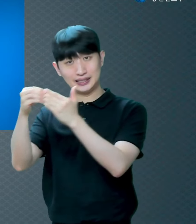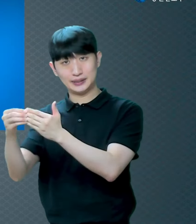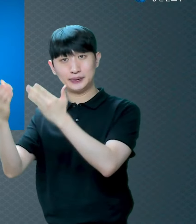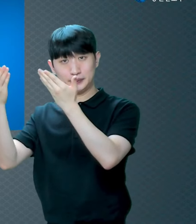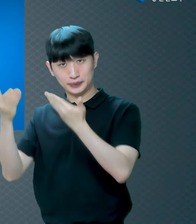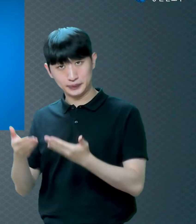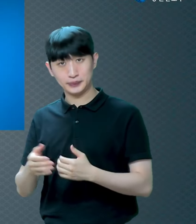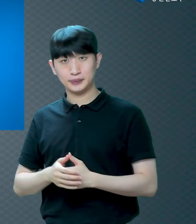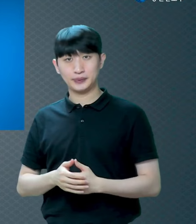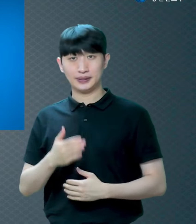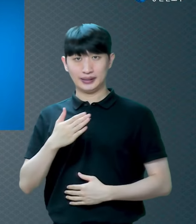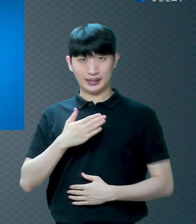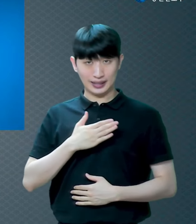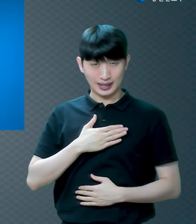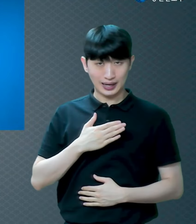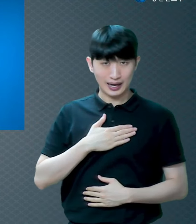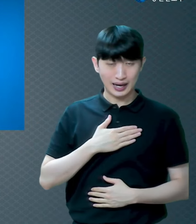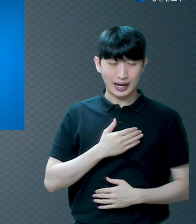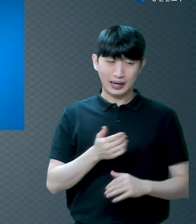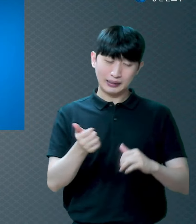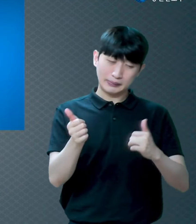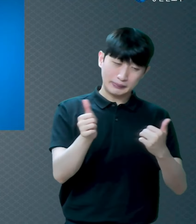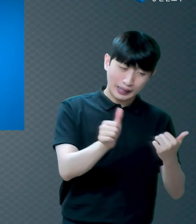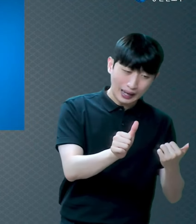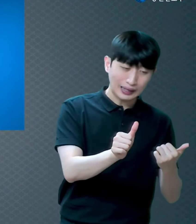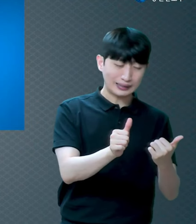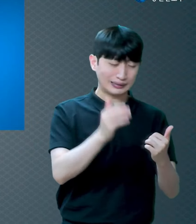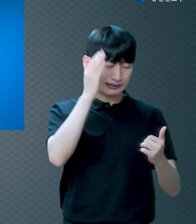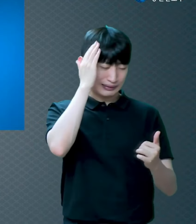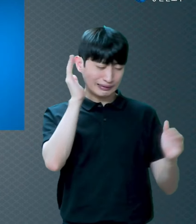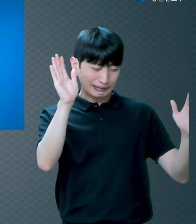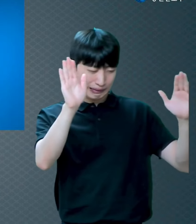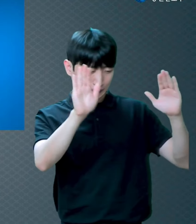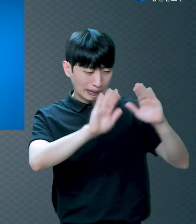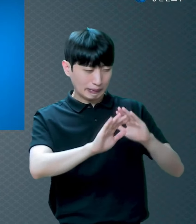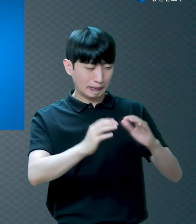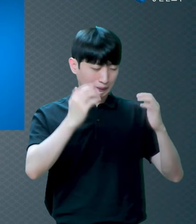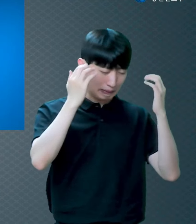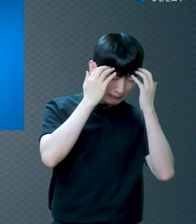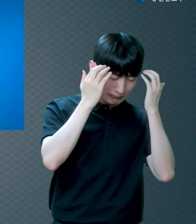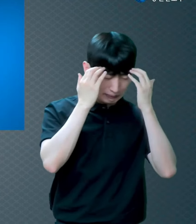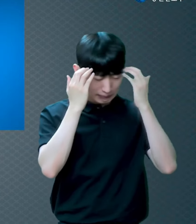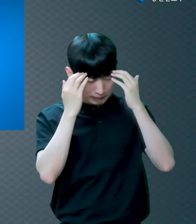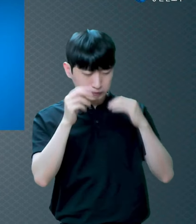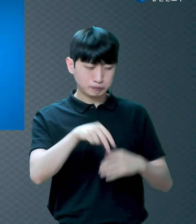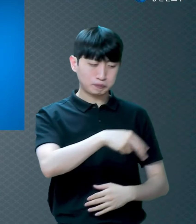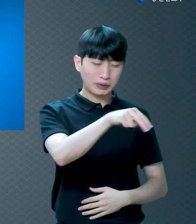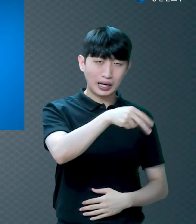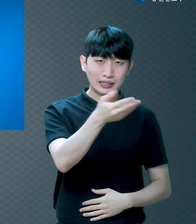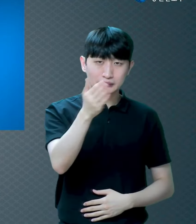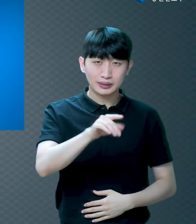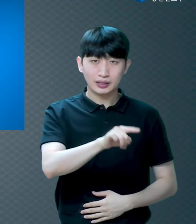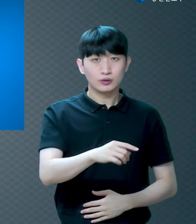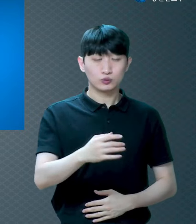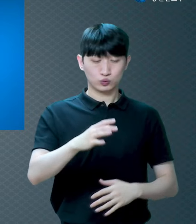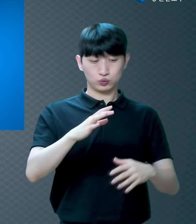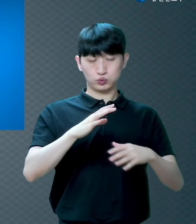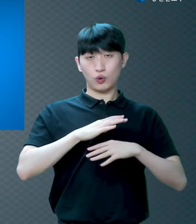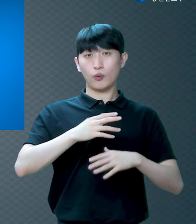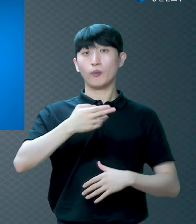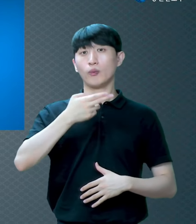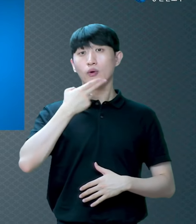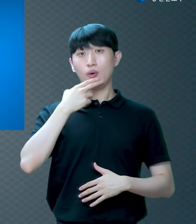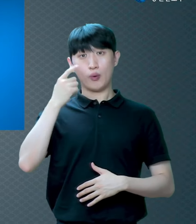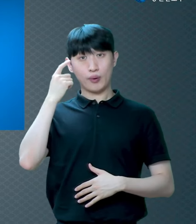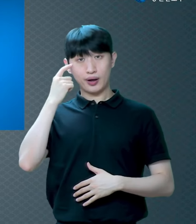사망의 음침한 골짜기로 다닐지라도 해를 두려워하지 않을 것은 주께서 나와 함께